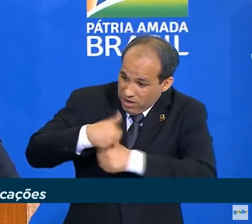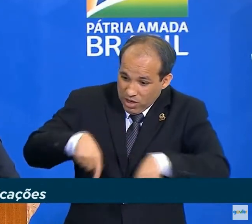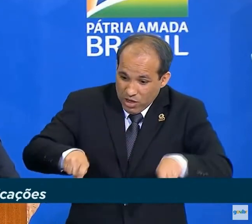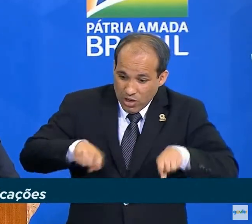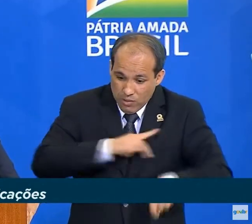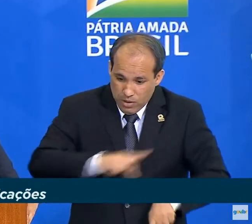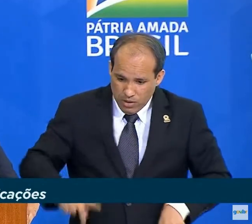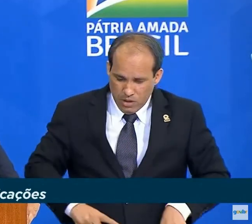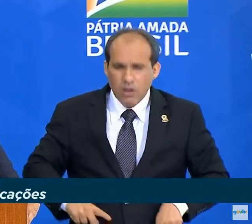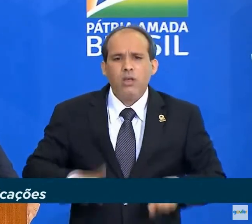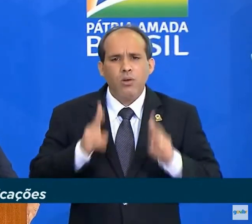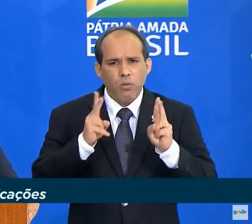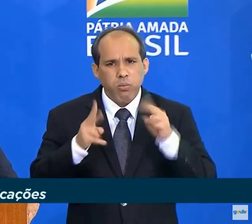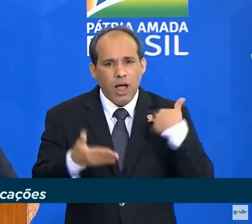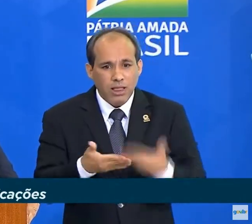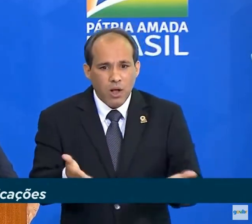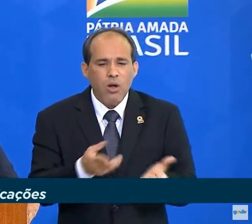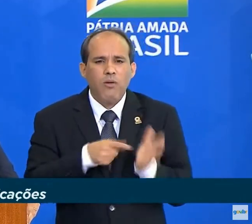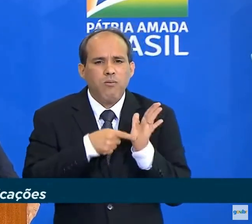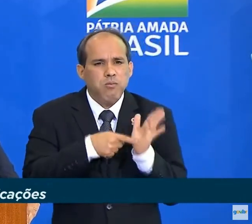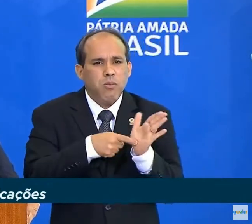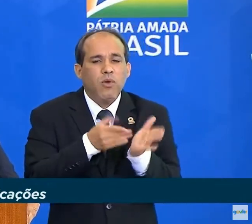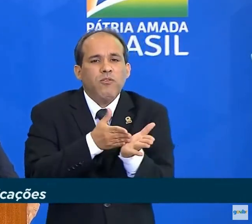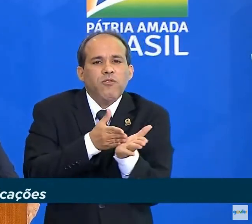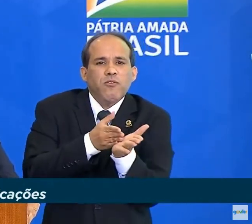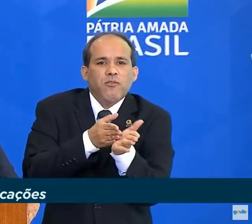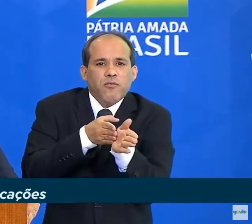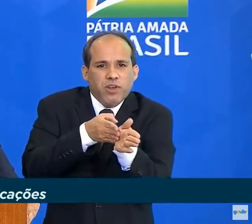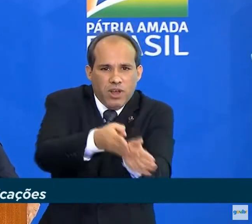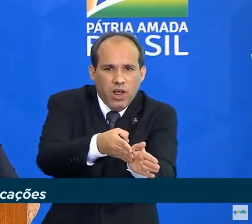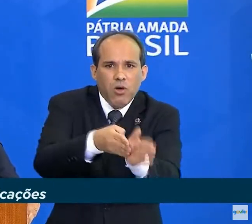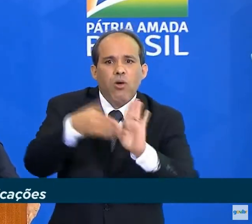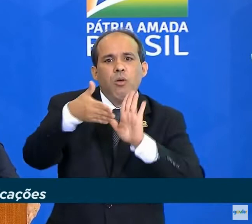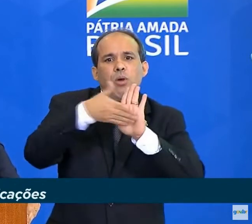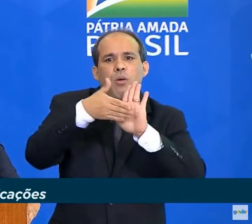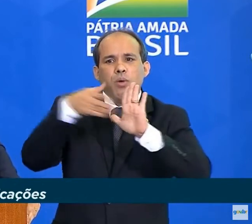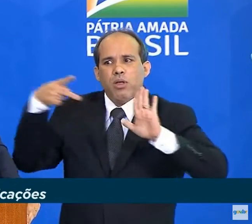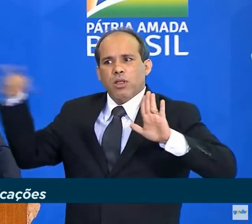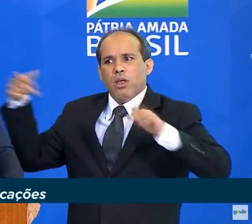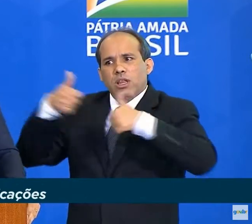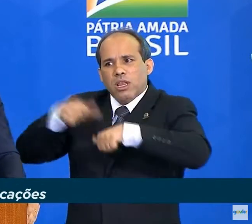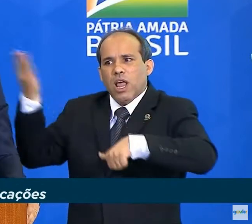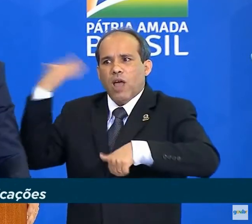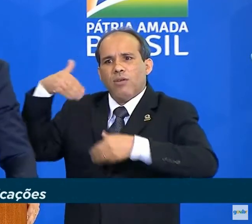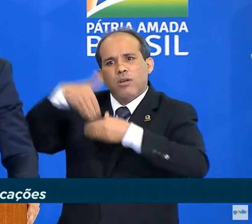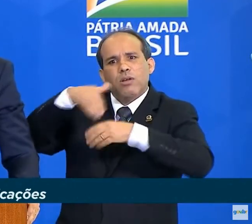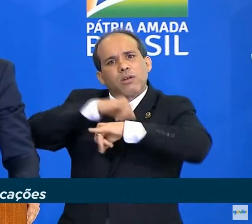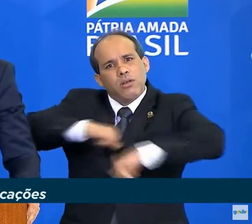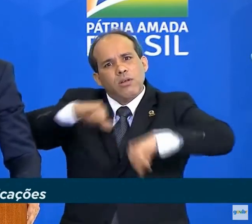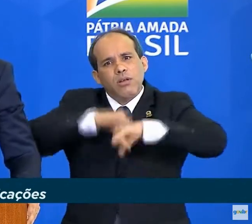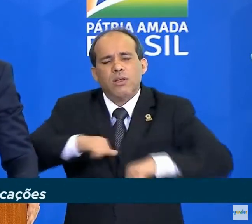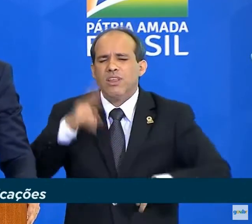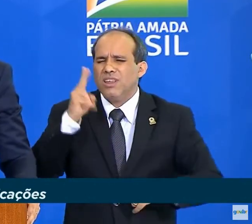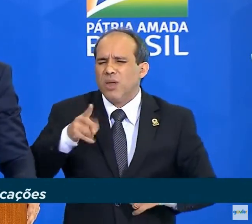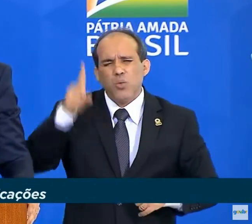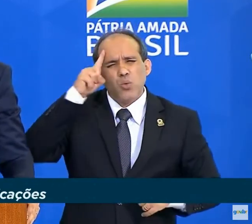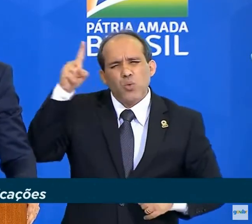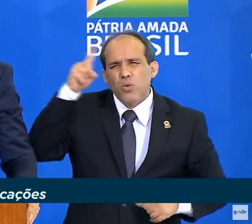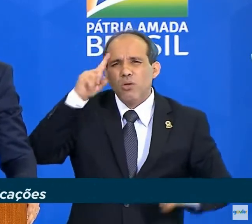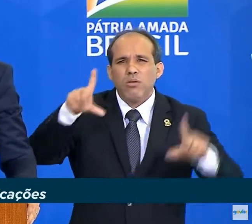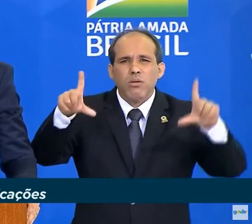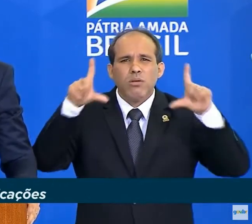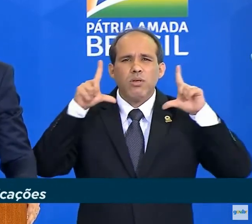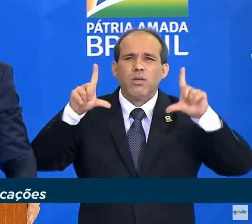propostas que apresentou durante a sua campanha. Defende e reafirma todos os dias, seja diante das